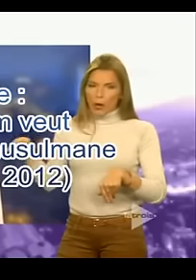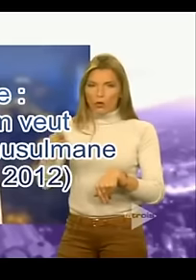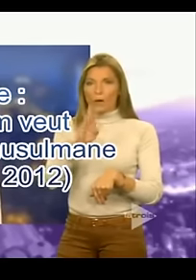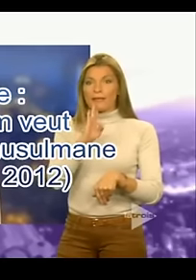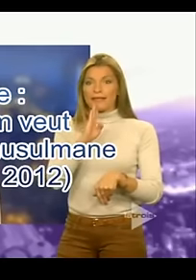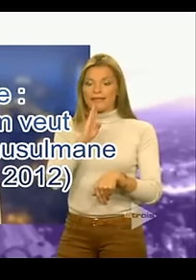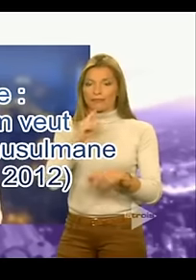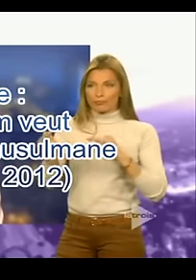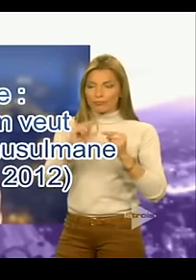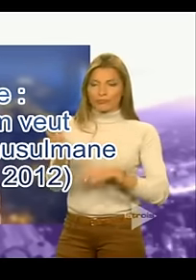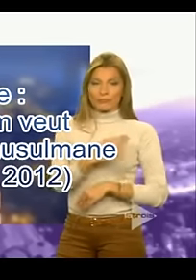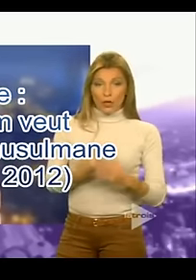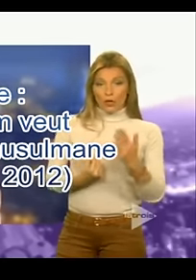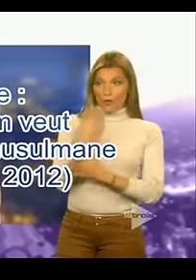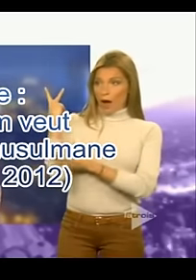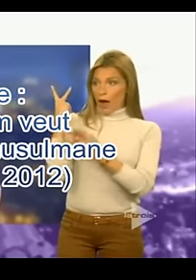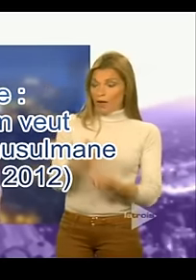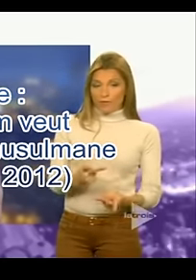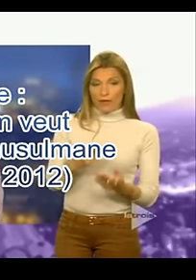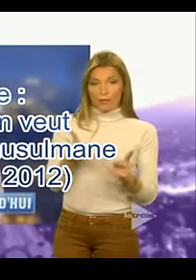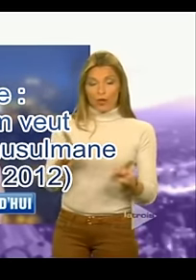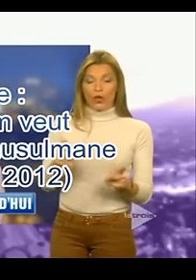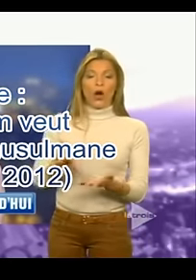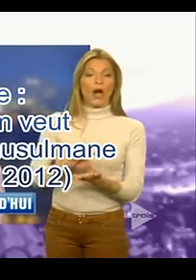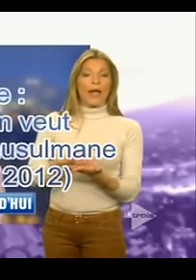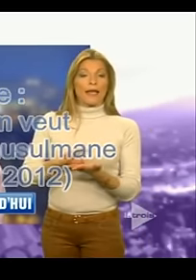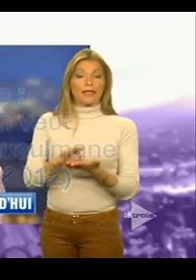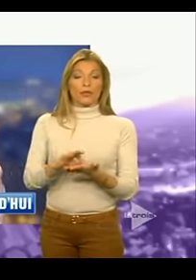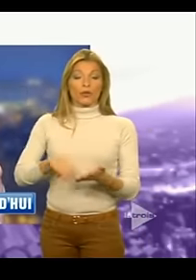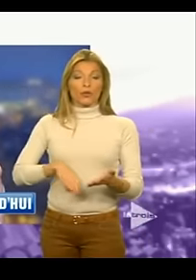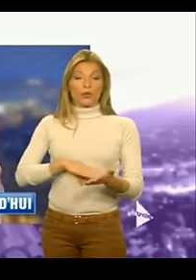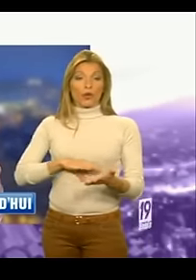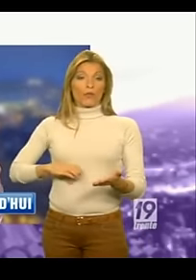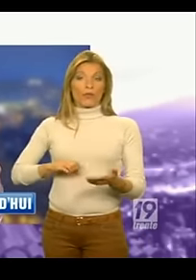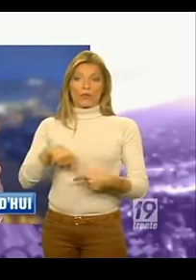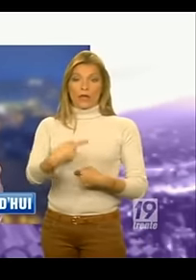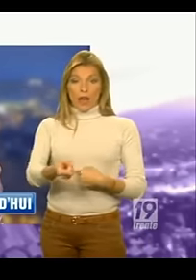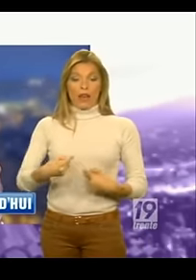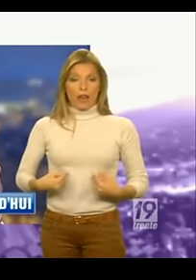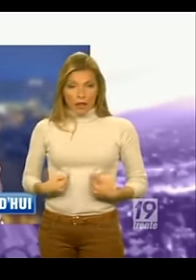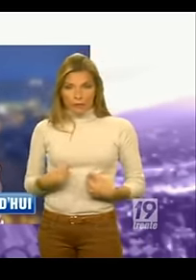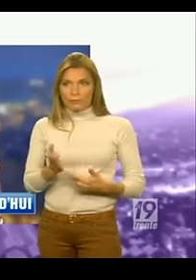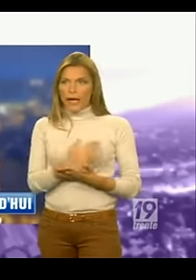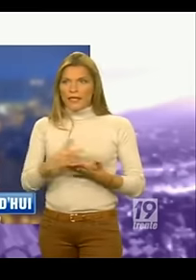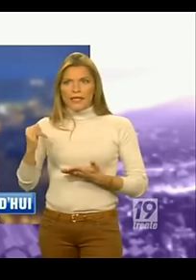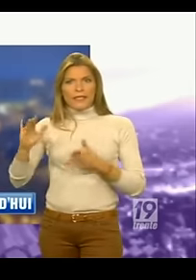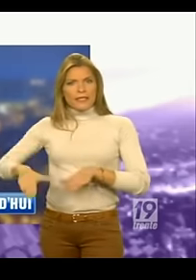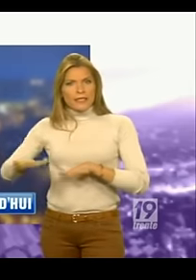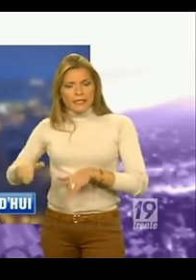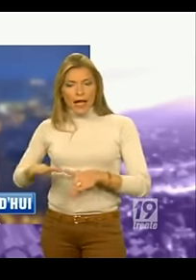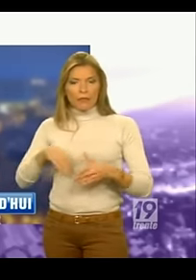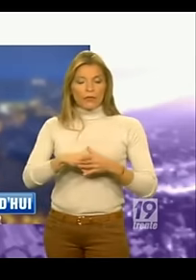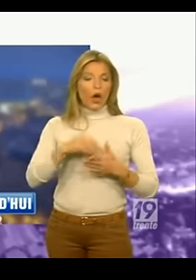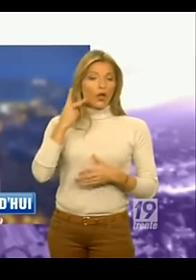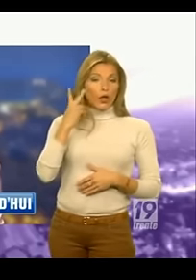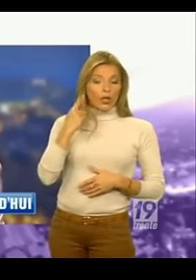Un nouveau venu a fait son apparition lors des élections communales. Le parti Islam avec ses trois candidats dans les communes d'Anderlecht, Molenbeek